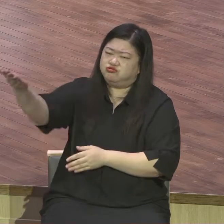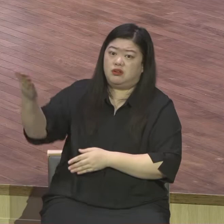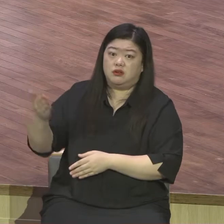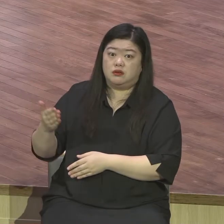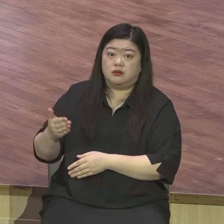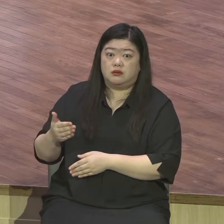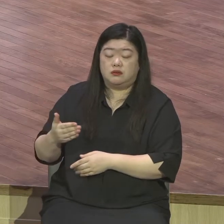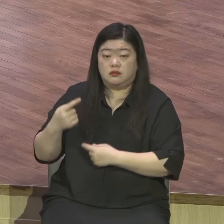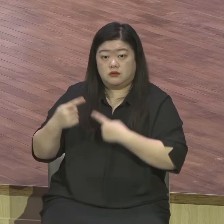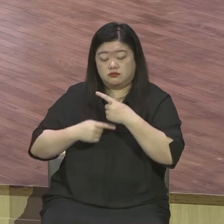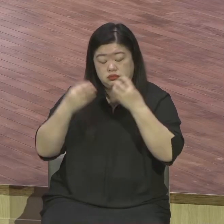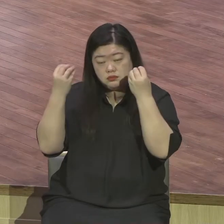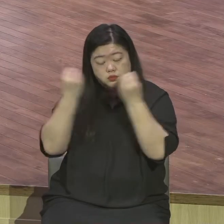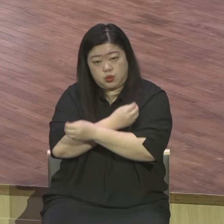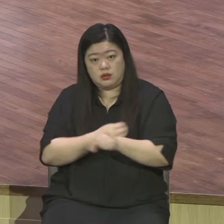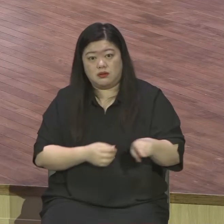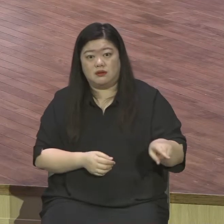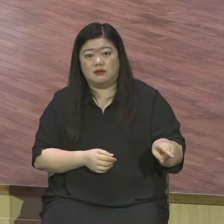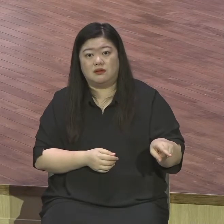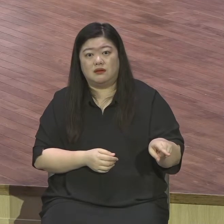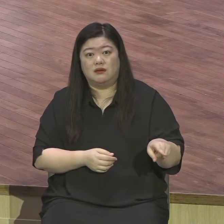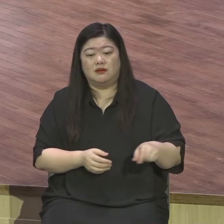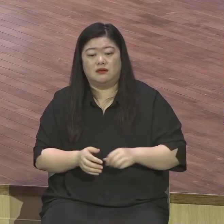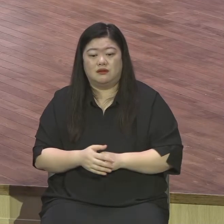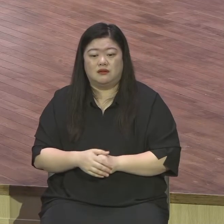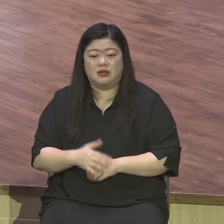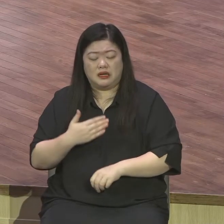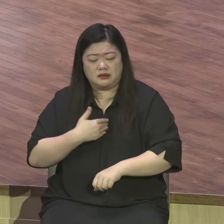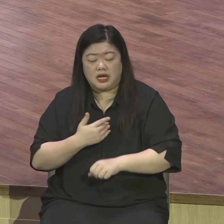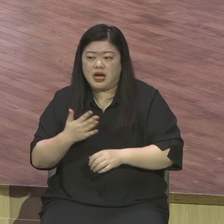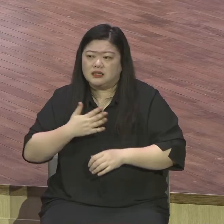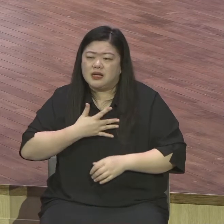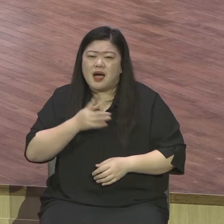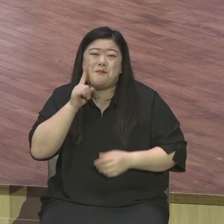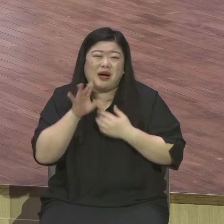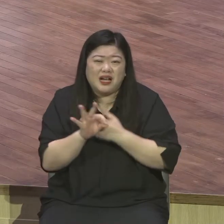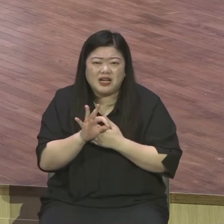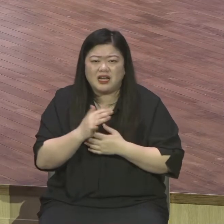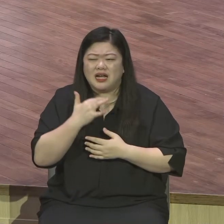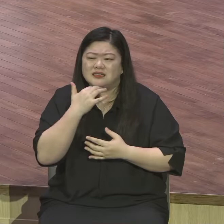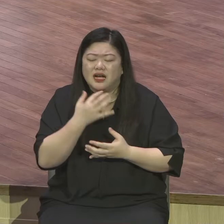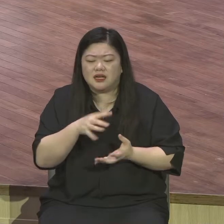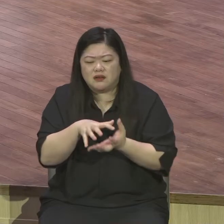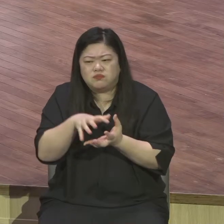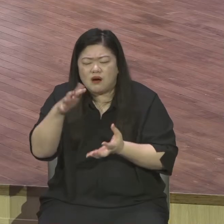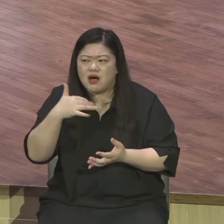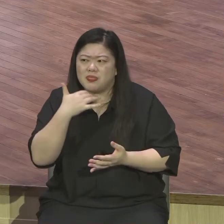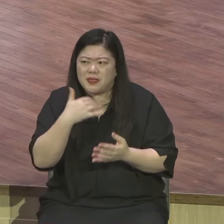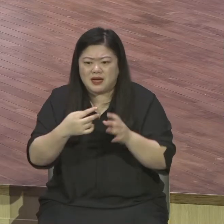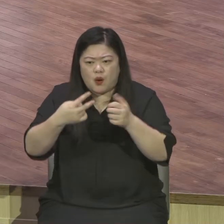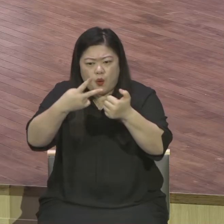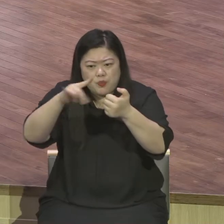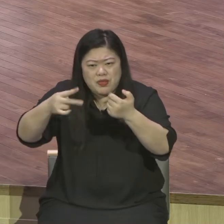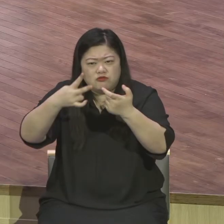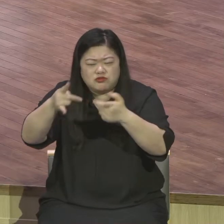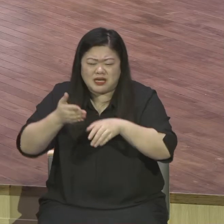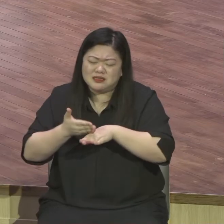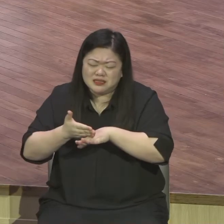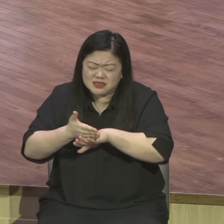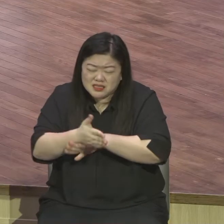나이 들어가 예수 믿었으면 더 감사하시기 바랍니다 어려서부터 예수 믿었으면 주완이 예수 믿었으면 더 감격하시기